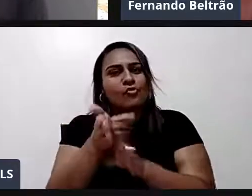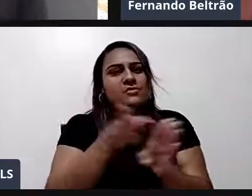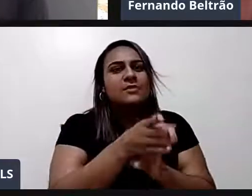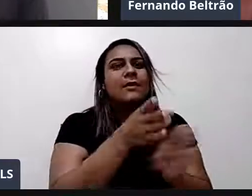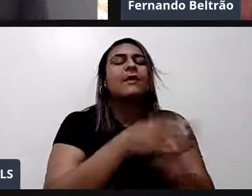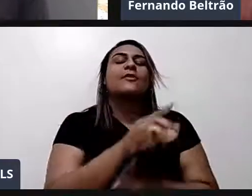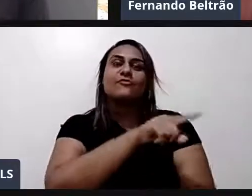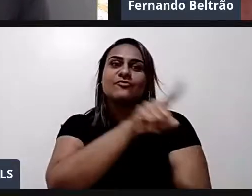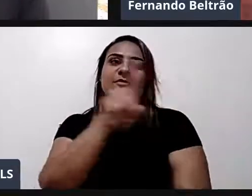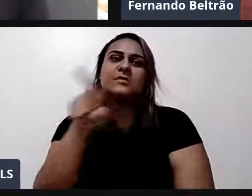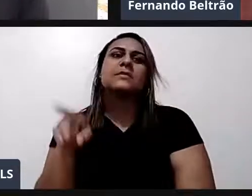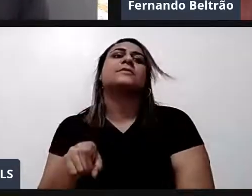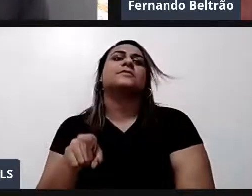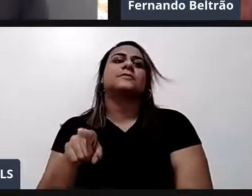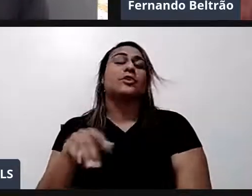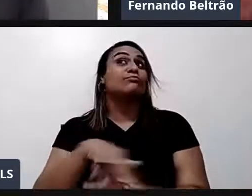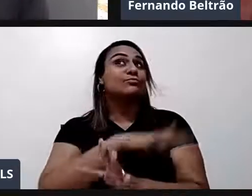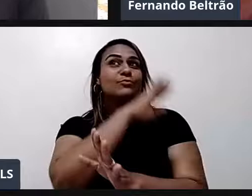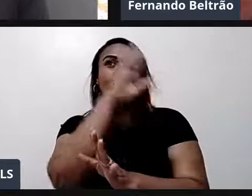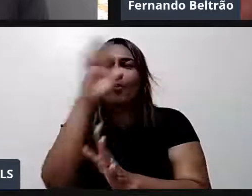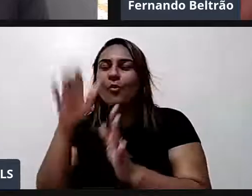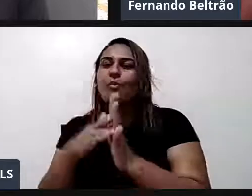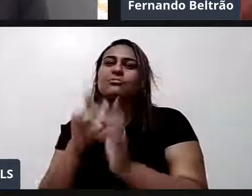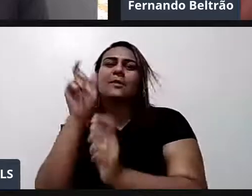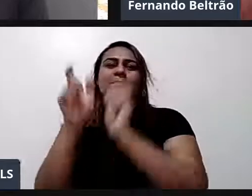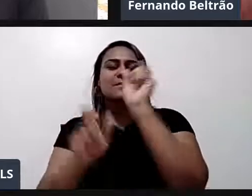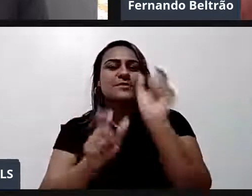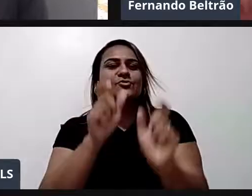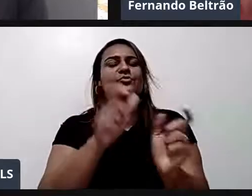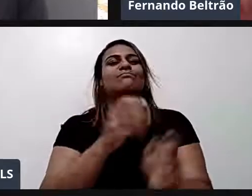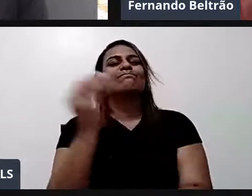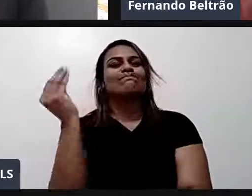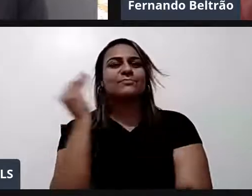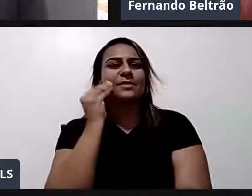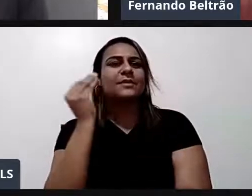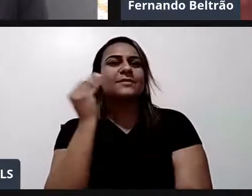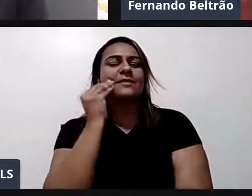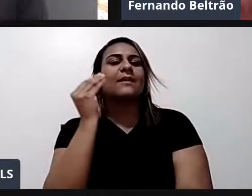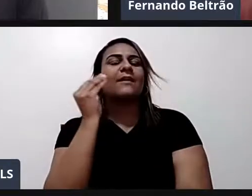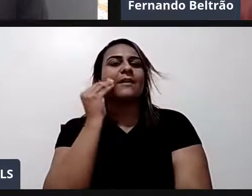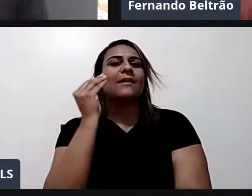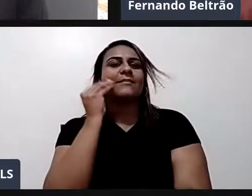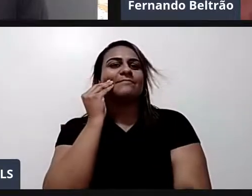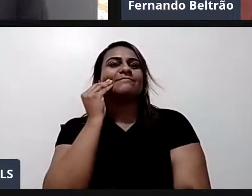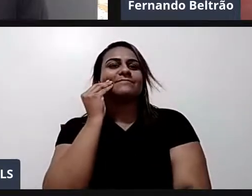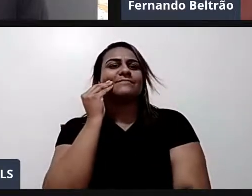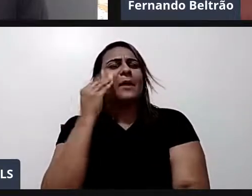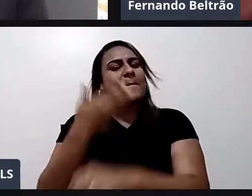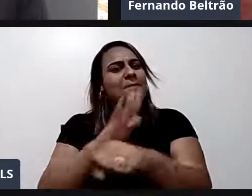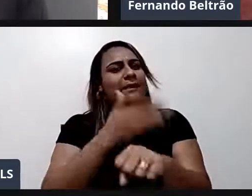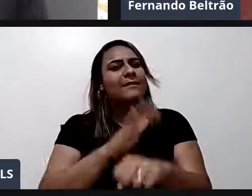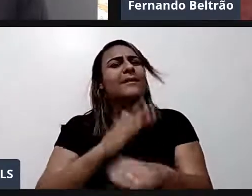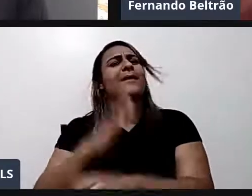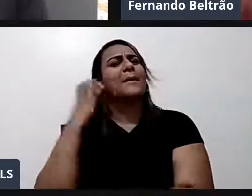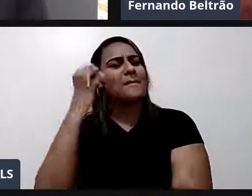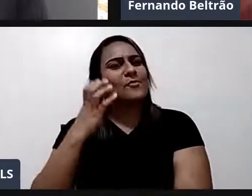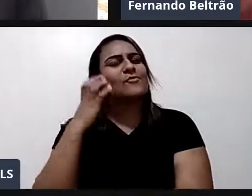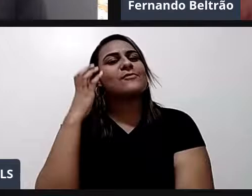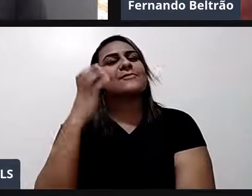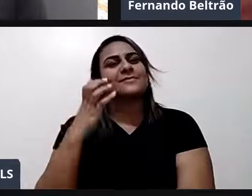Todos os seres humanos. Tentariam. Pelo menos se aproximar da música. Nem que fosse enquanto. muito matemática. A música é muito de